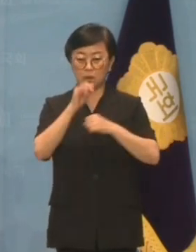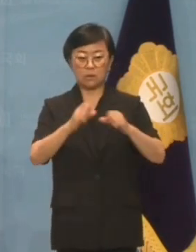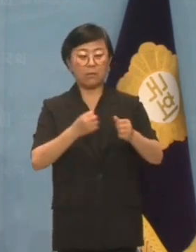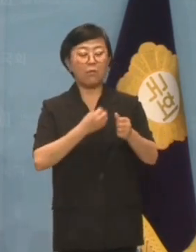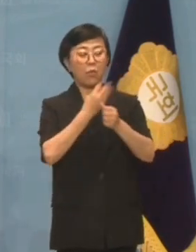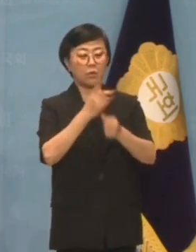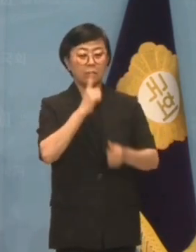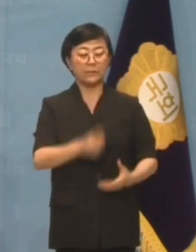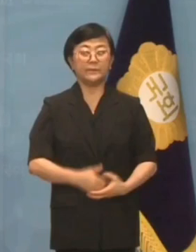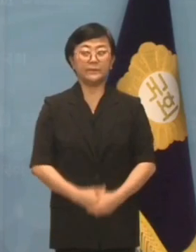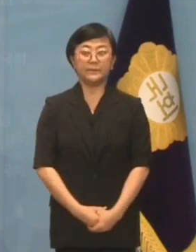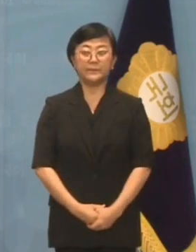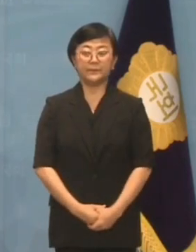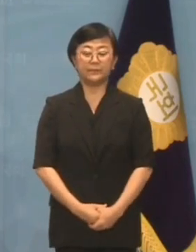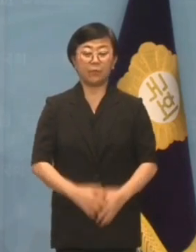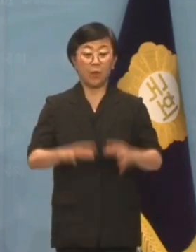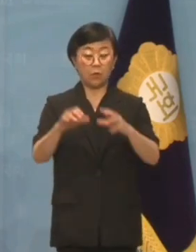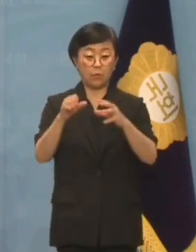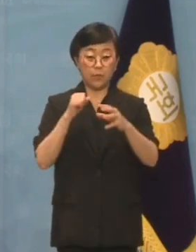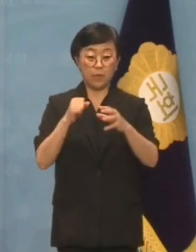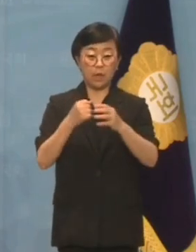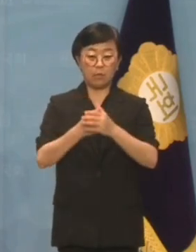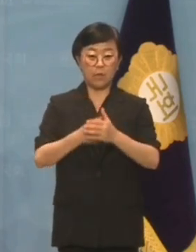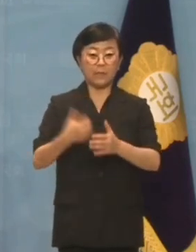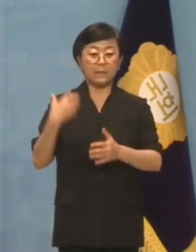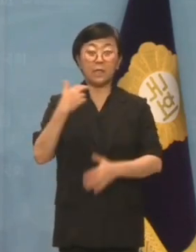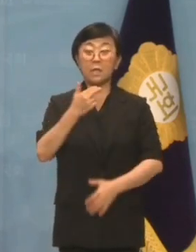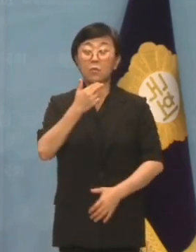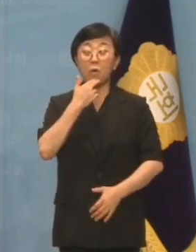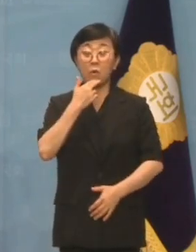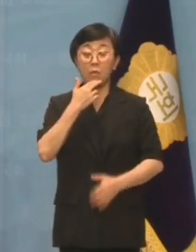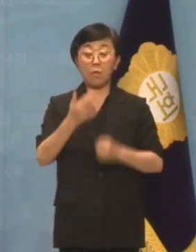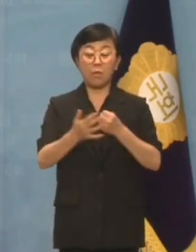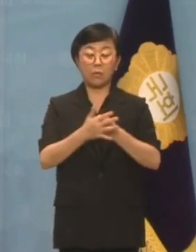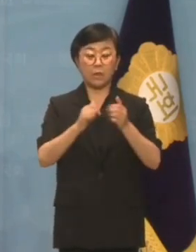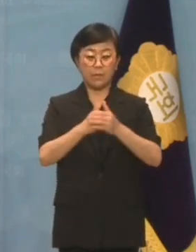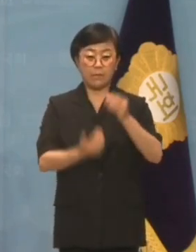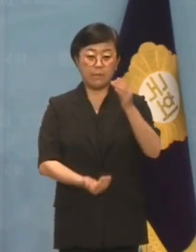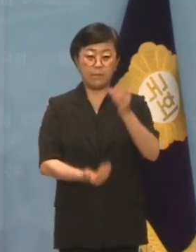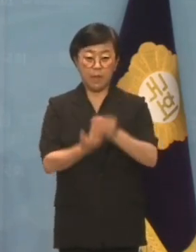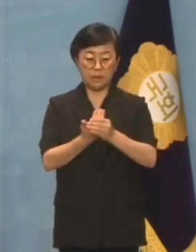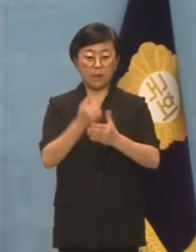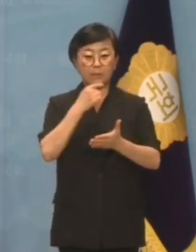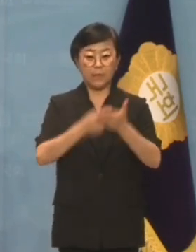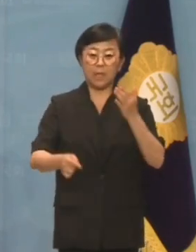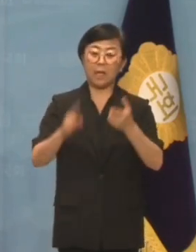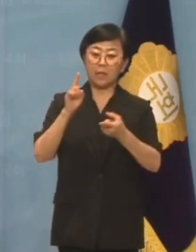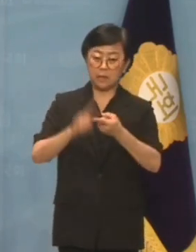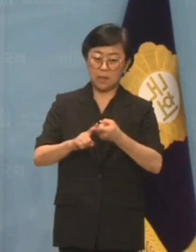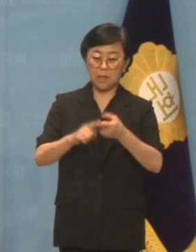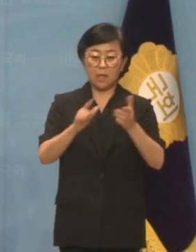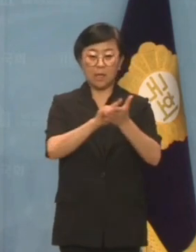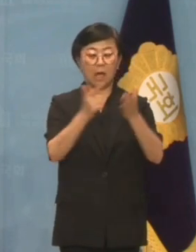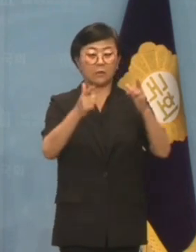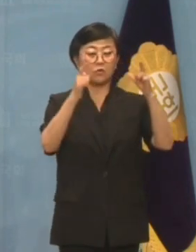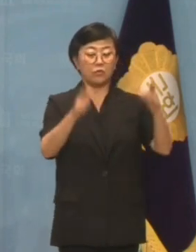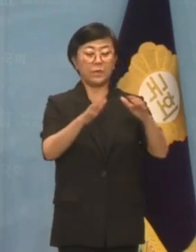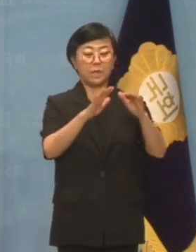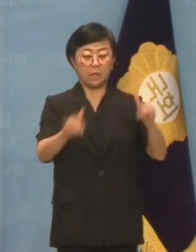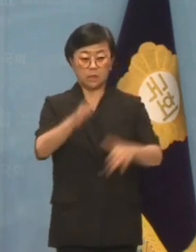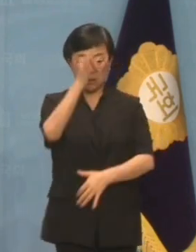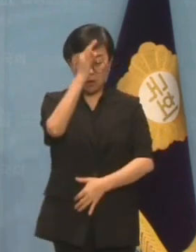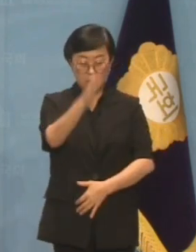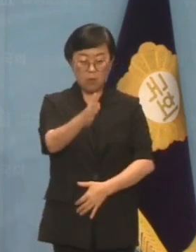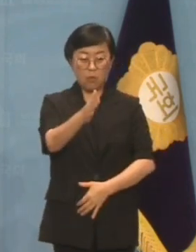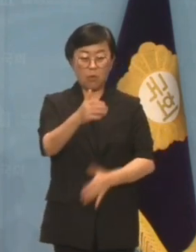판단한 것입니다. 국민의힘은 무책임한 공천으로 발생한 모든 피해에 대해 강서구민과 국민께